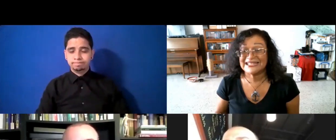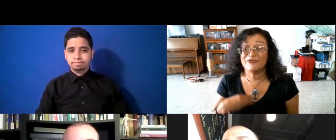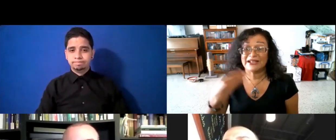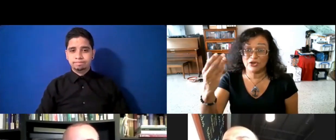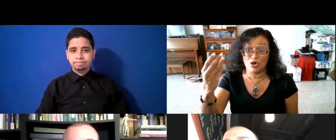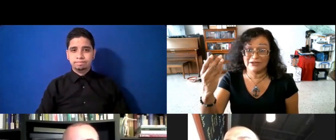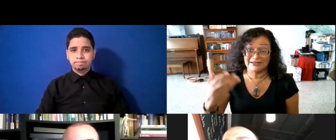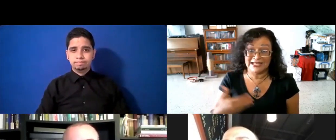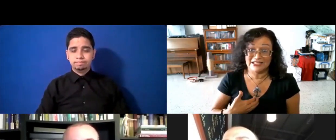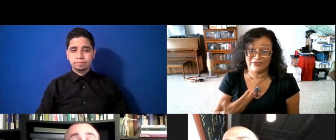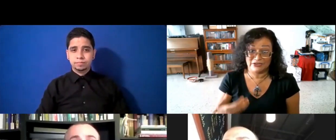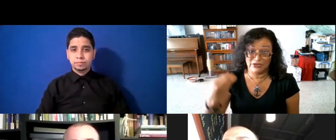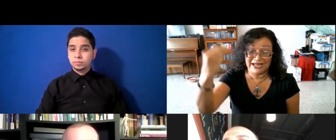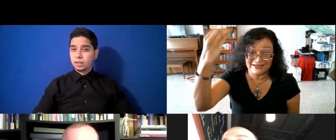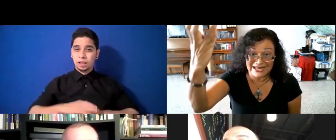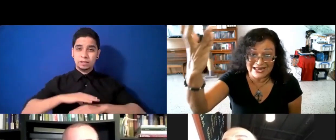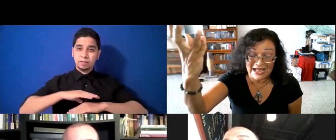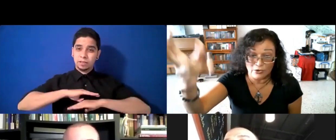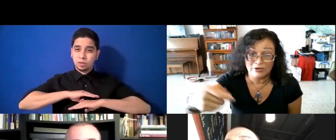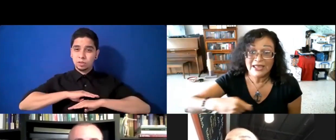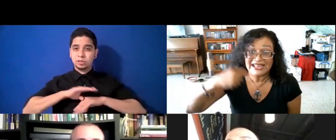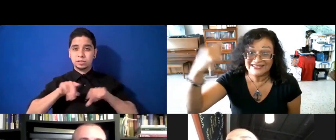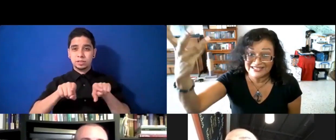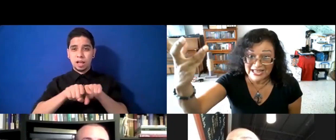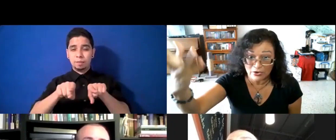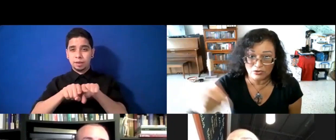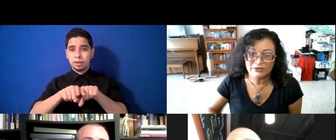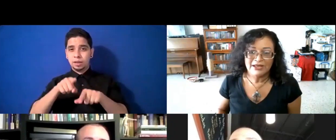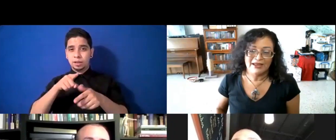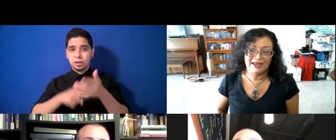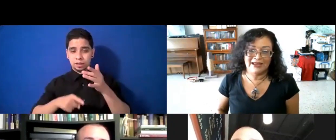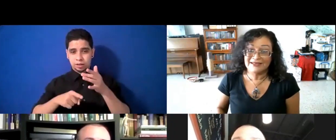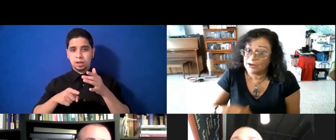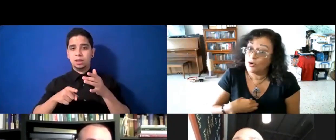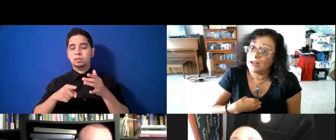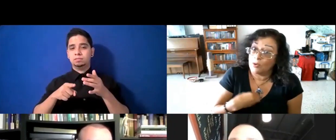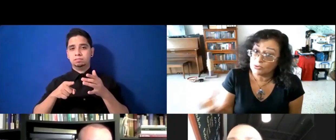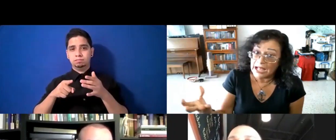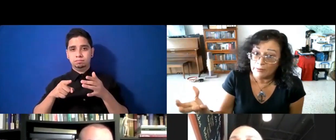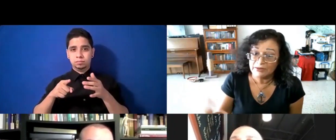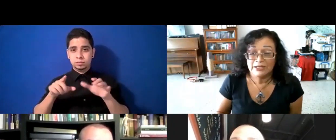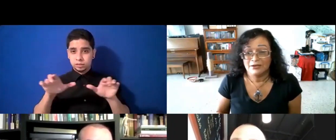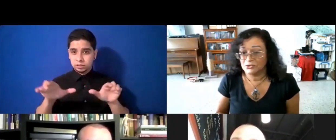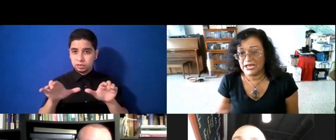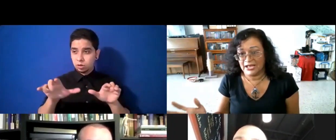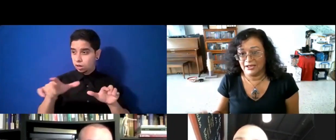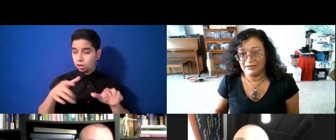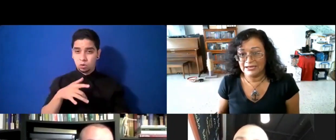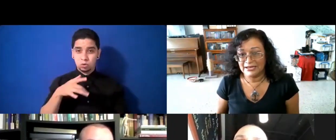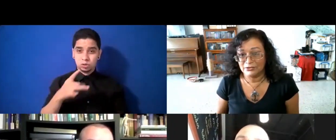satisfacción, la satisfacción de que llegaron, que hicieron, que hicieron lo que les gustaba, o sea, y que